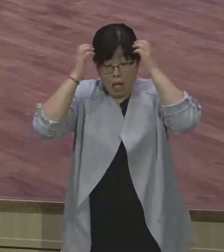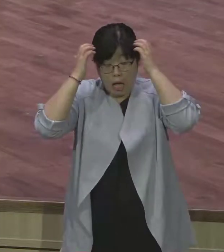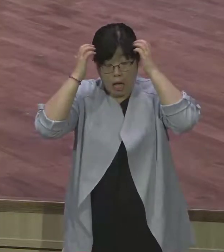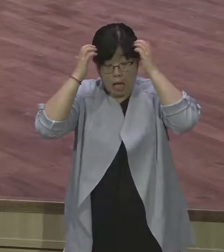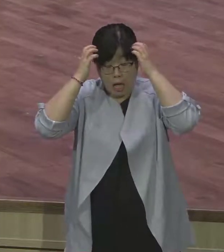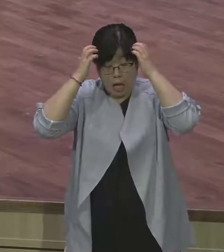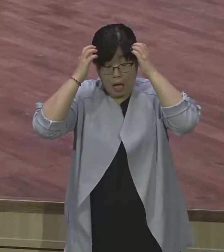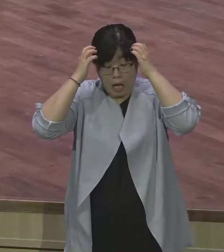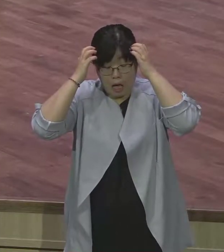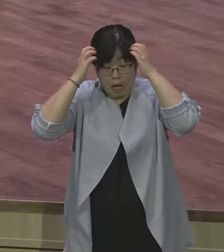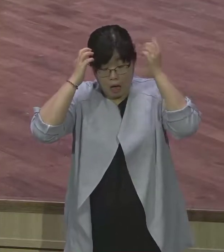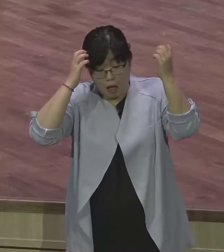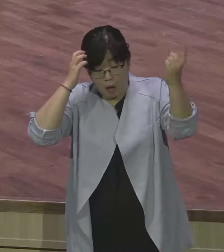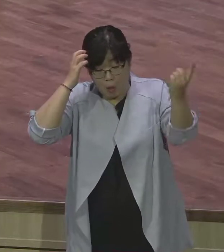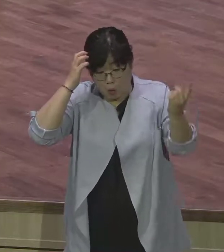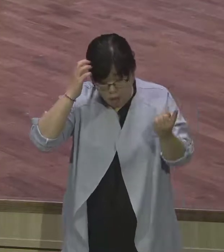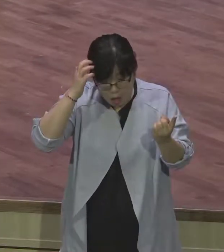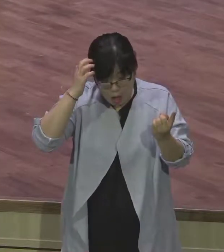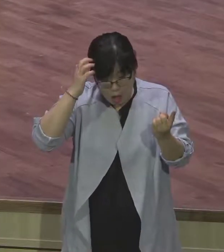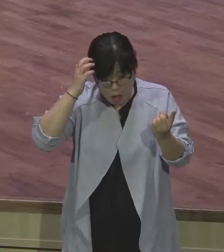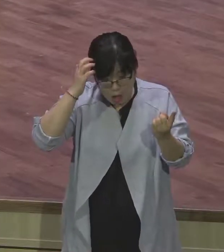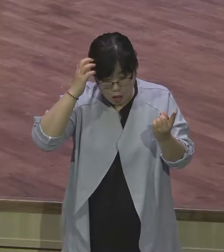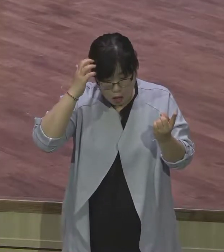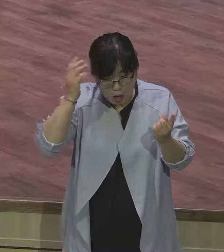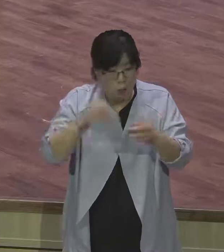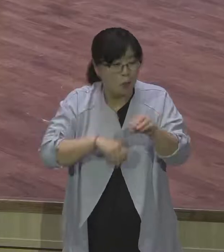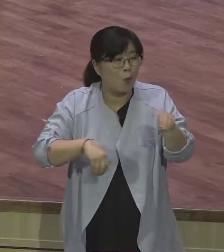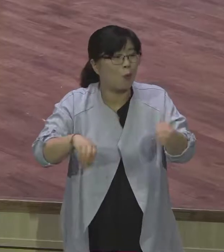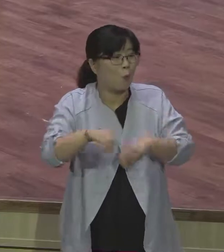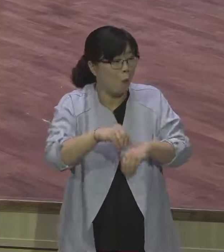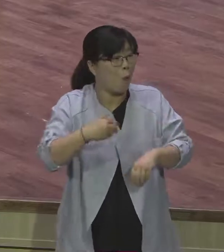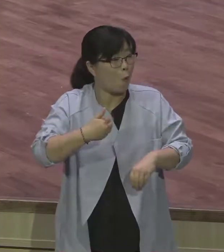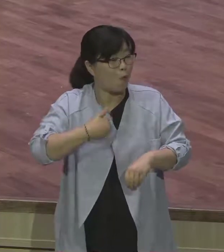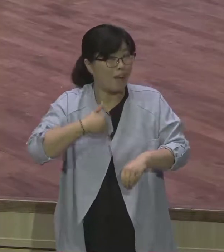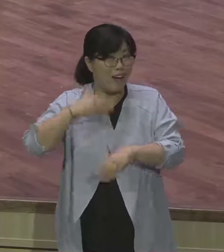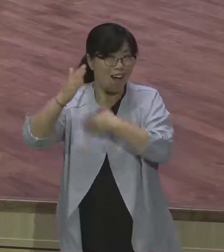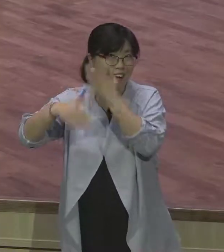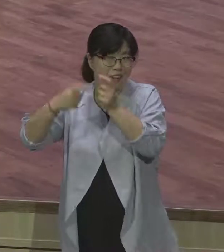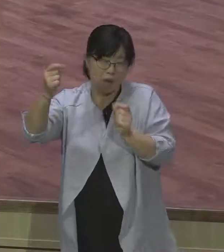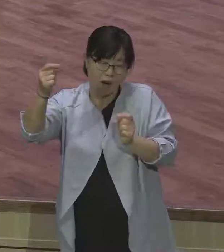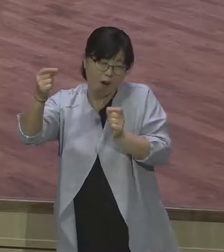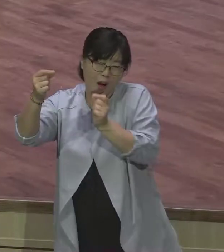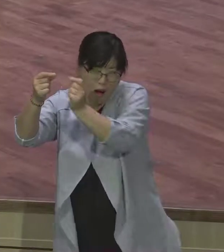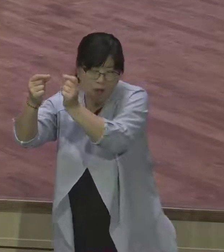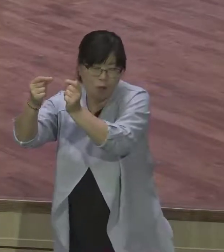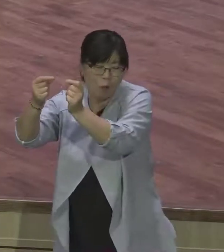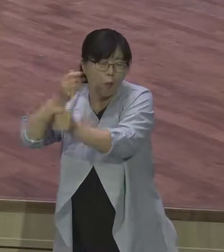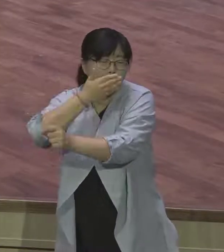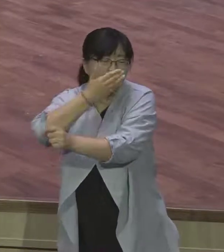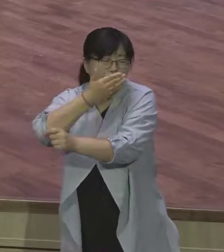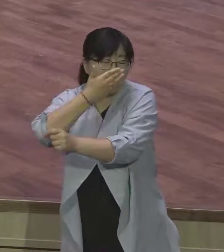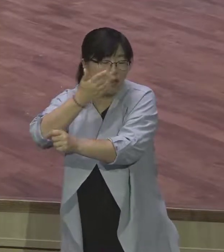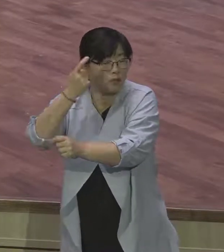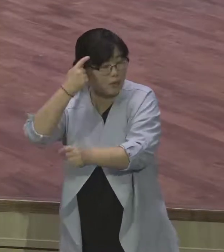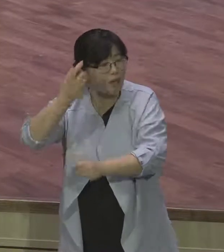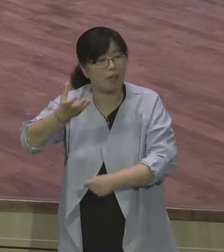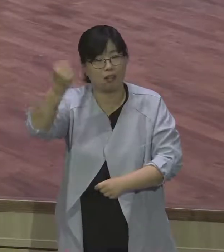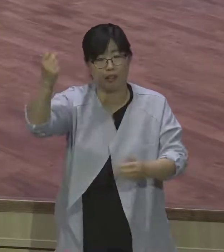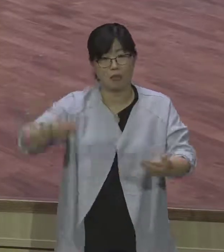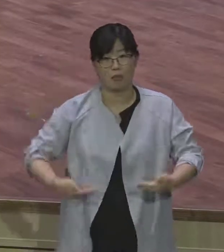가능성이 있다 그 말이에요. 가능성이 있는 사람이 연단 받아요. 가능성이 있다. 변화의 가능성이